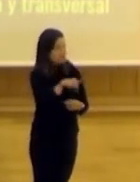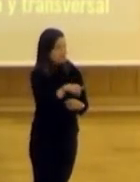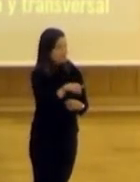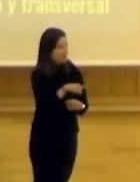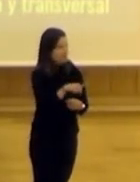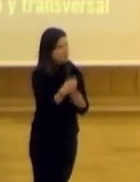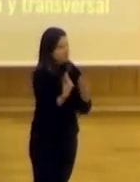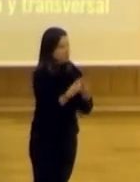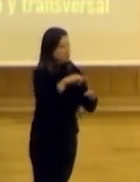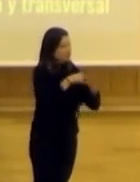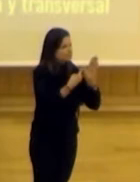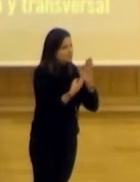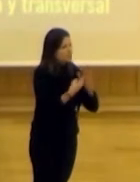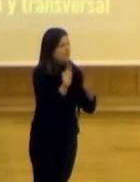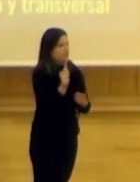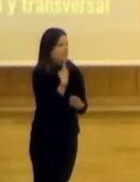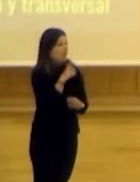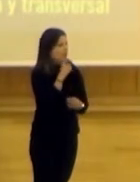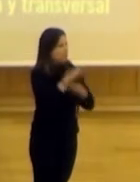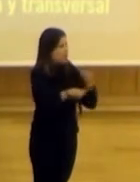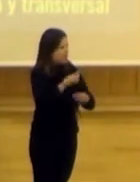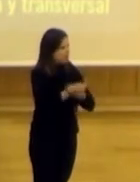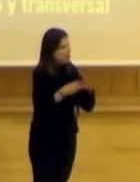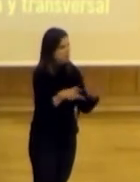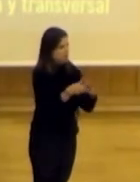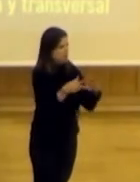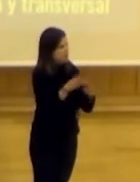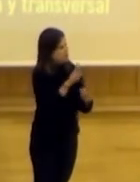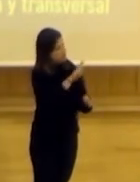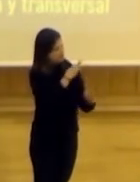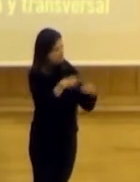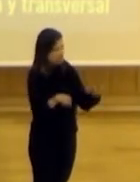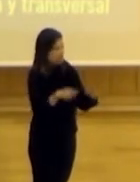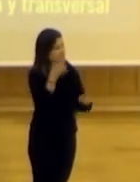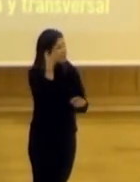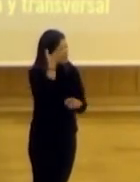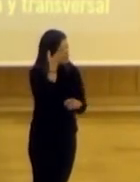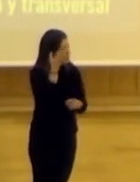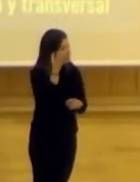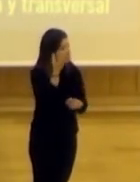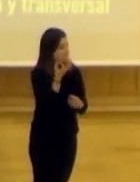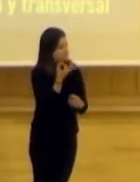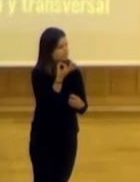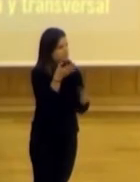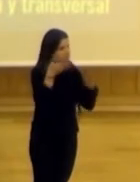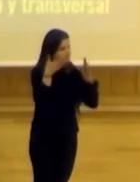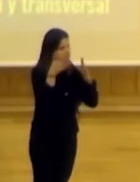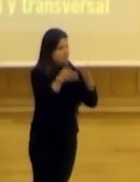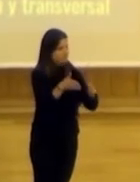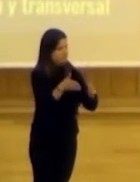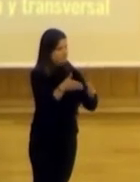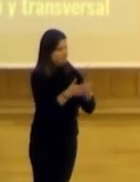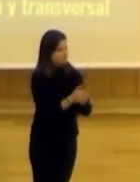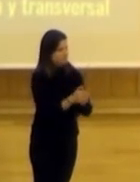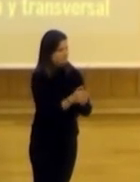se juntaban los técnicos y le decían cómo hacerlo a la sociedad, sino que era diferente. La idea era una cuestión más horizontal, que es cómo funciona Media